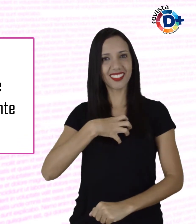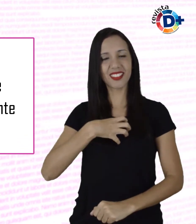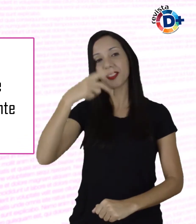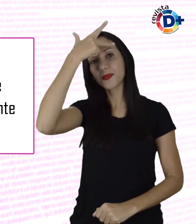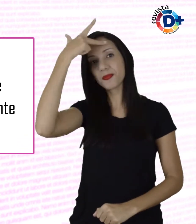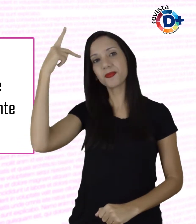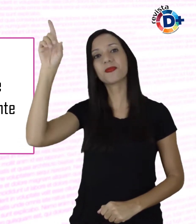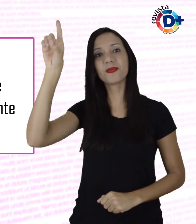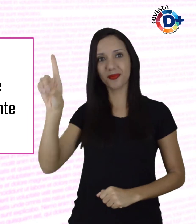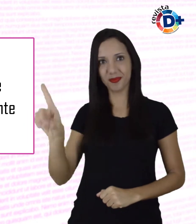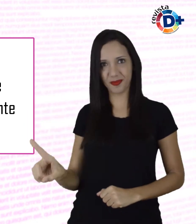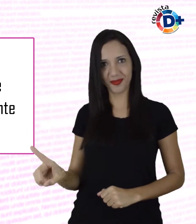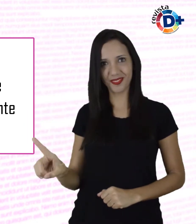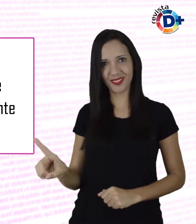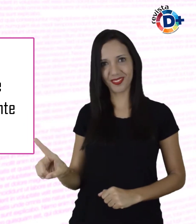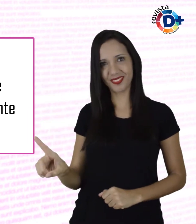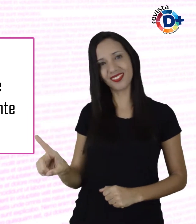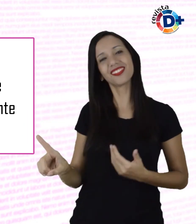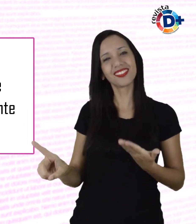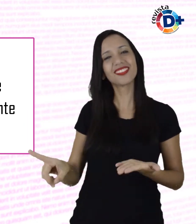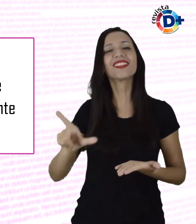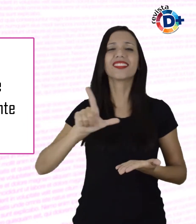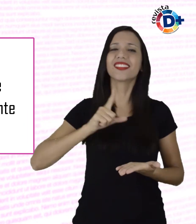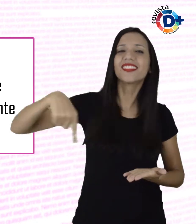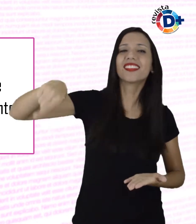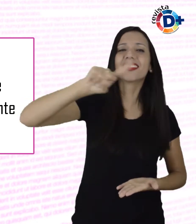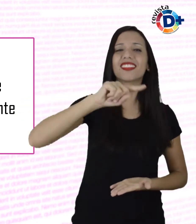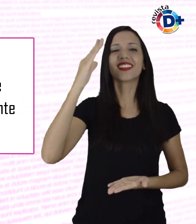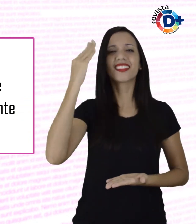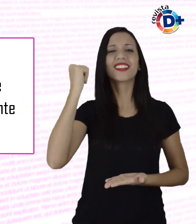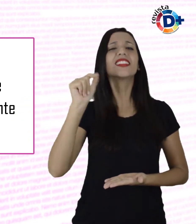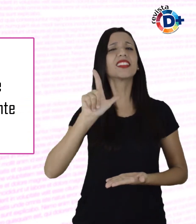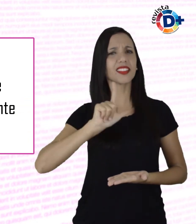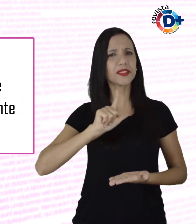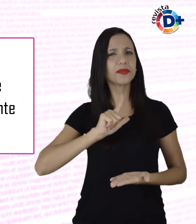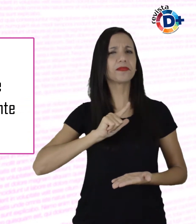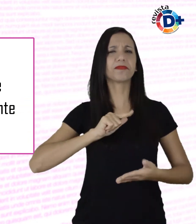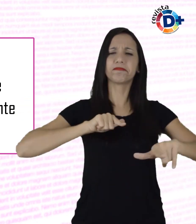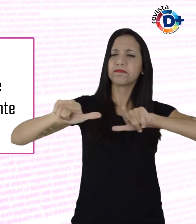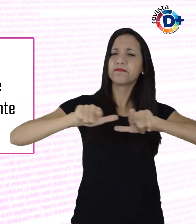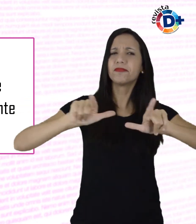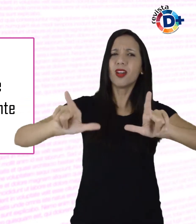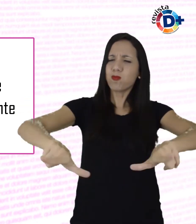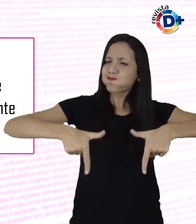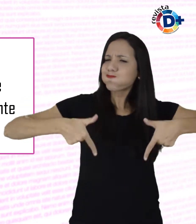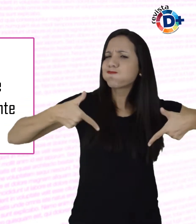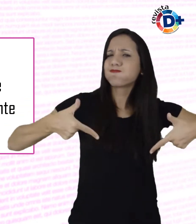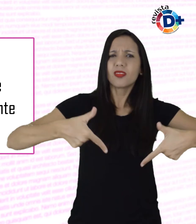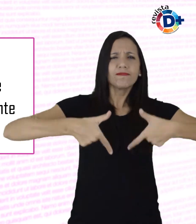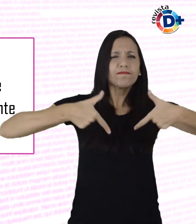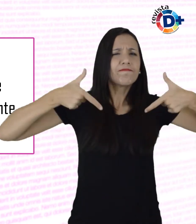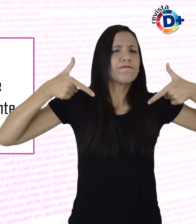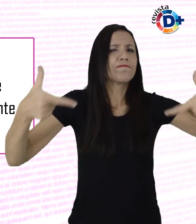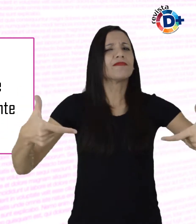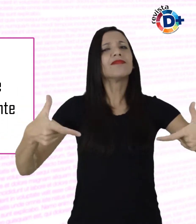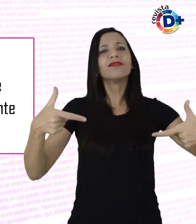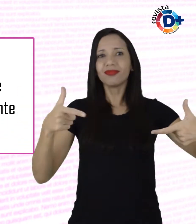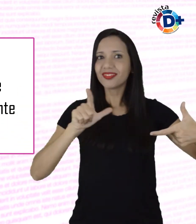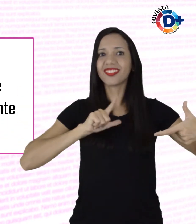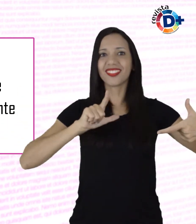deficiência. Como sabemos, o mercado de trabalho ainda tem muito que avançar. O que